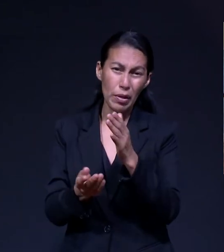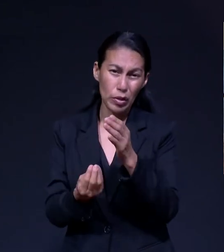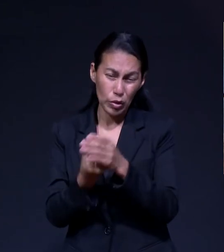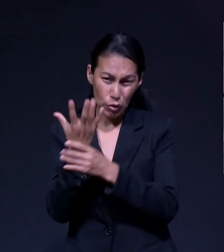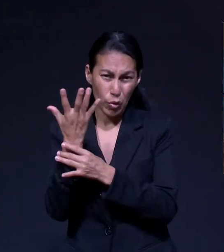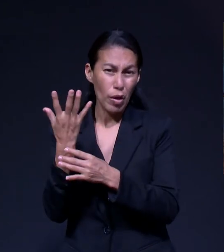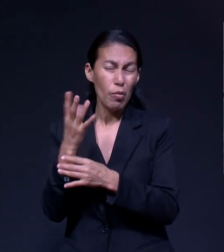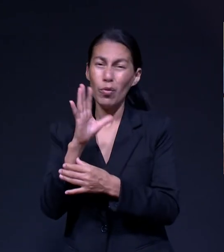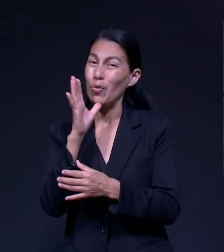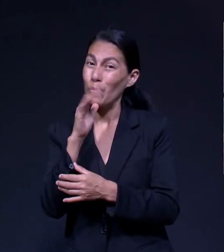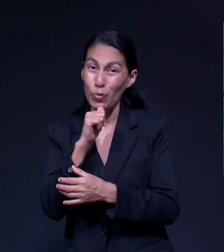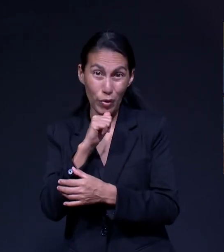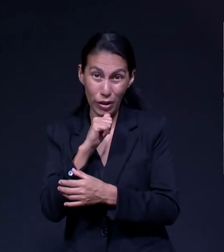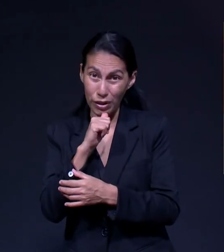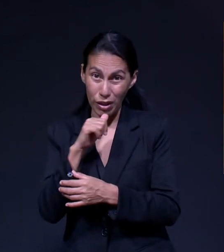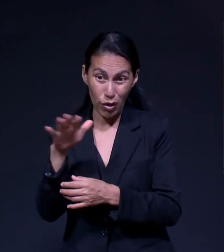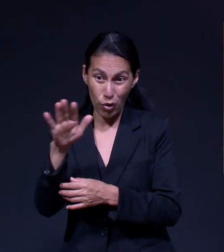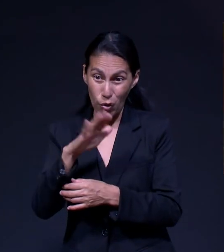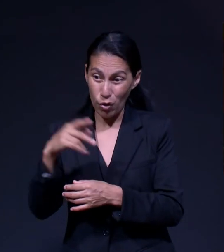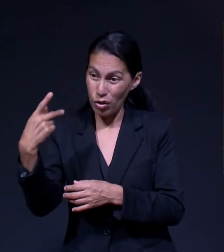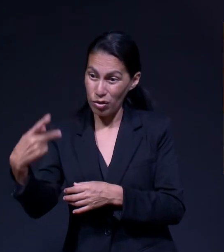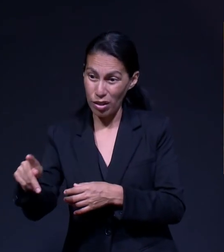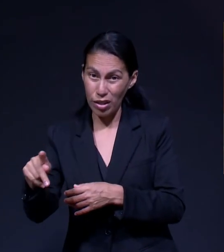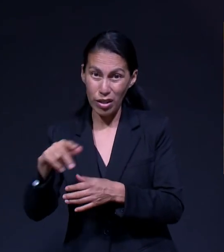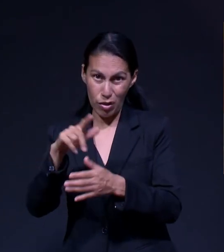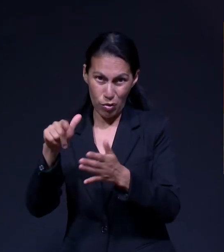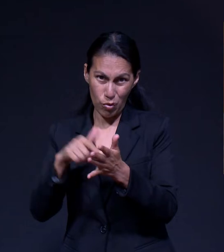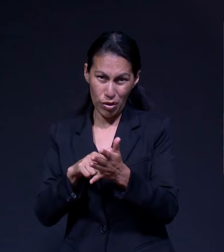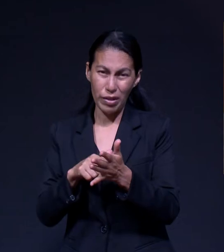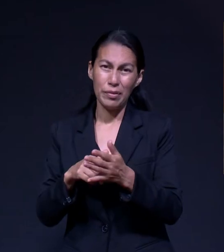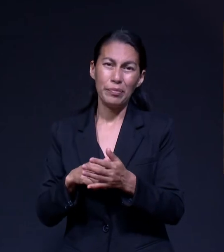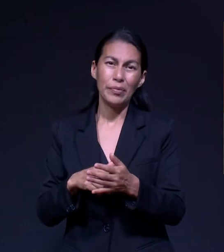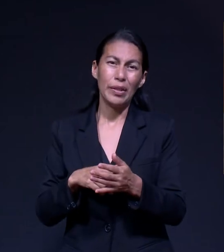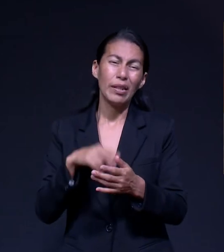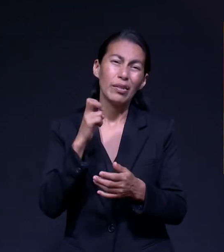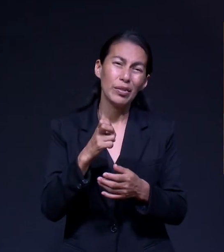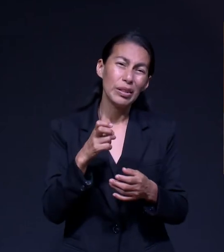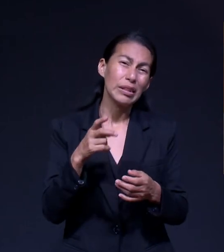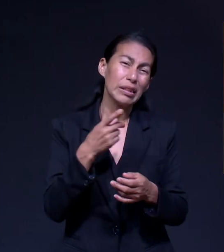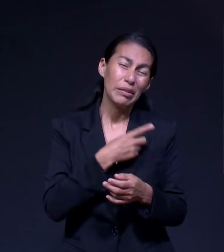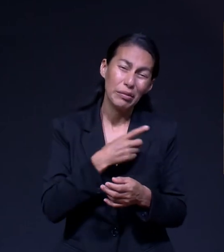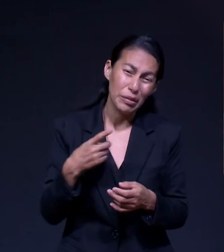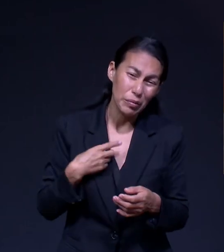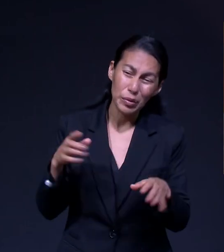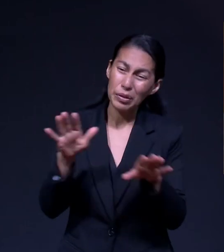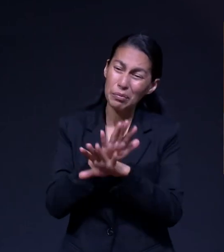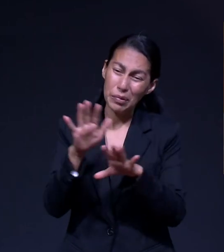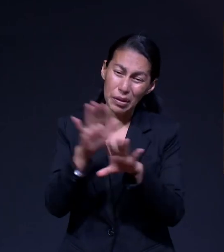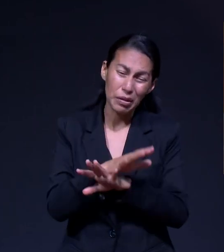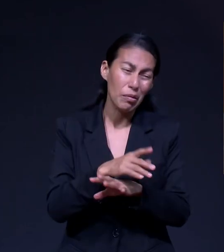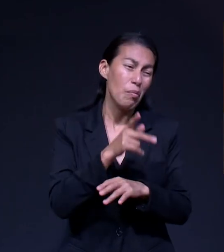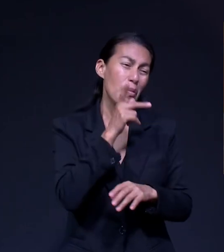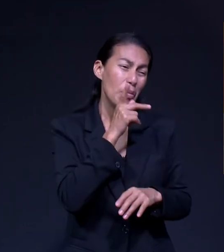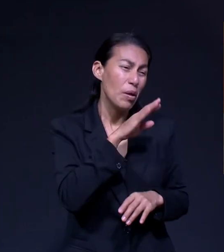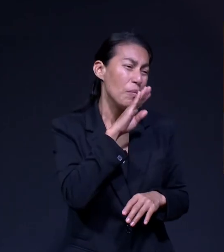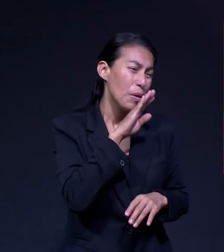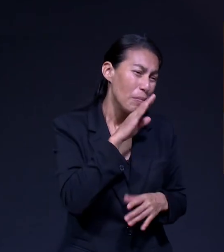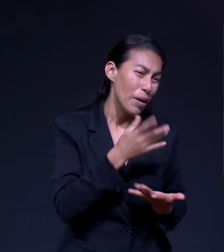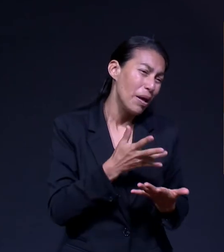mejor que habíamos encontrado Pero mis papás ya empezaron a hacer planes de buscar otra casa Y decir, pues, hay algunas cosas que son